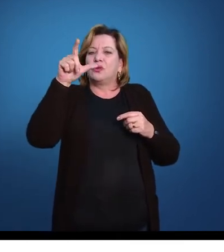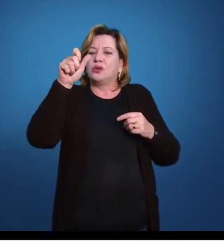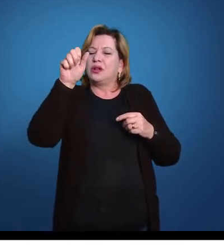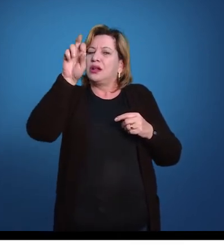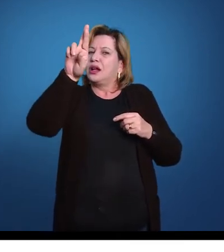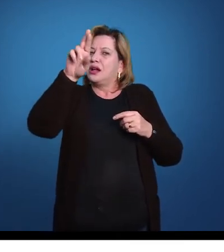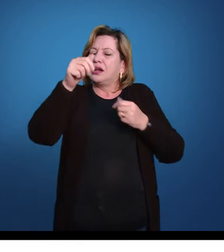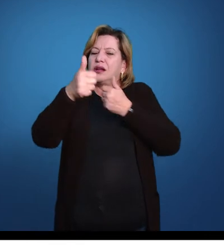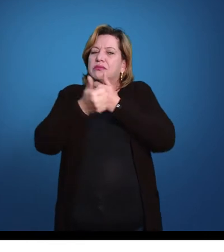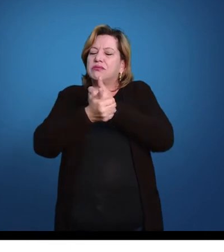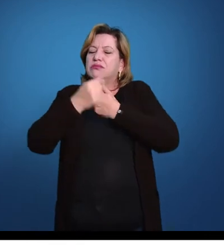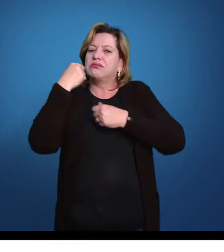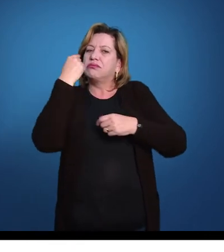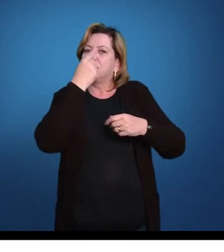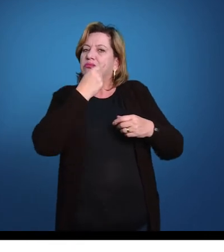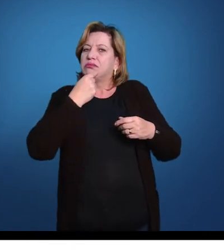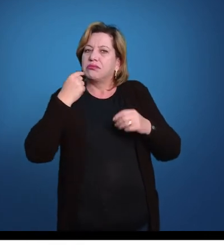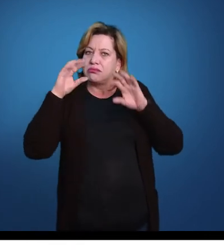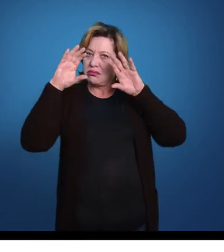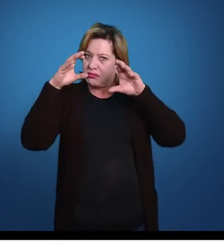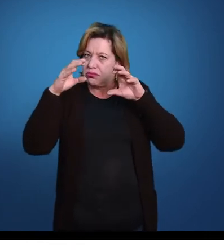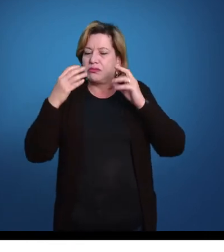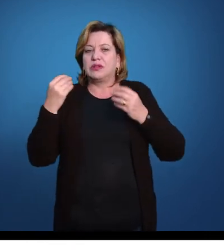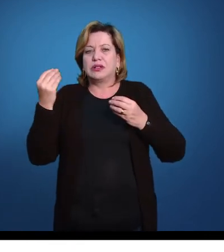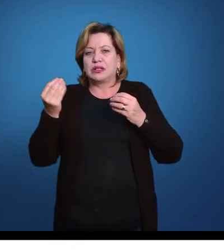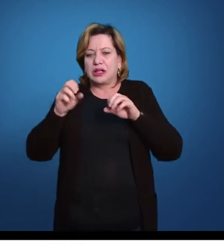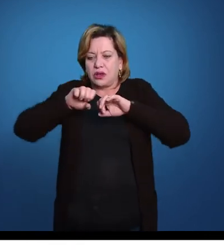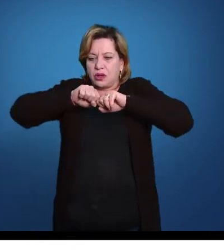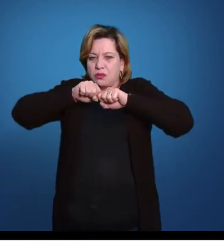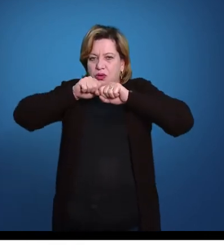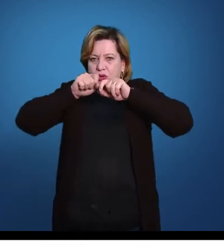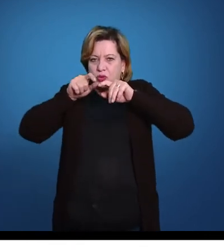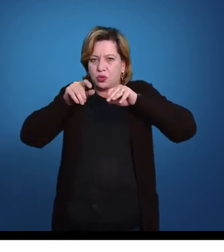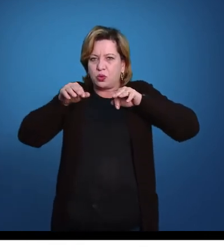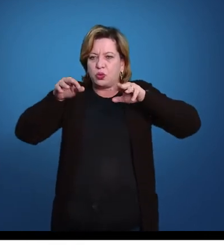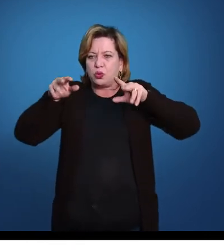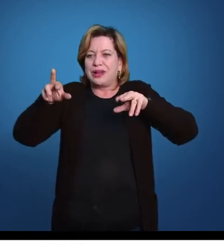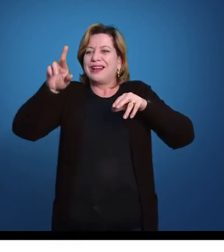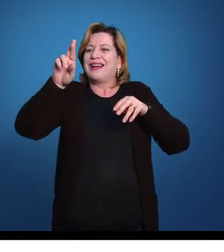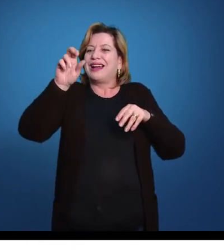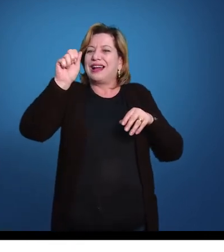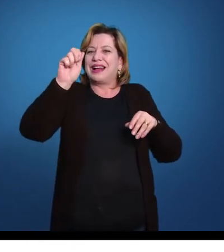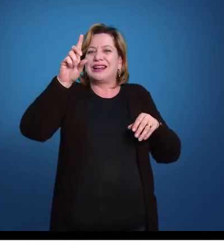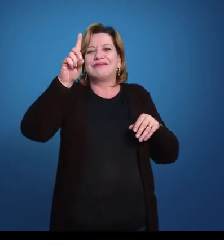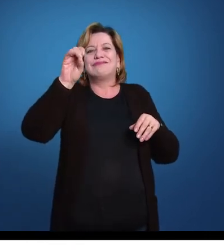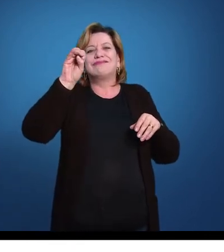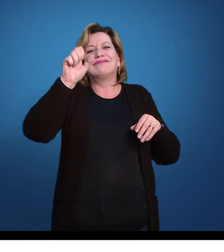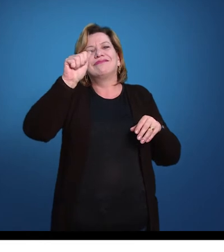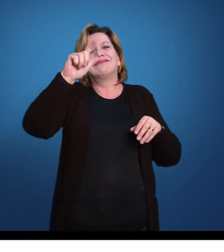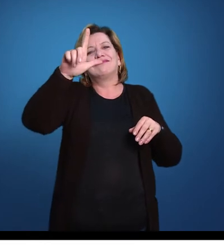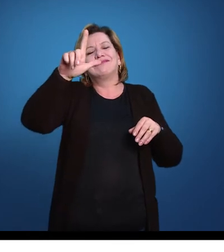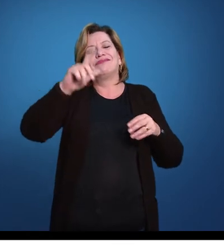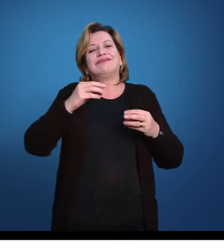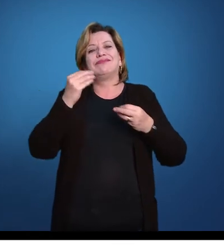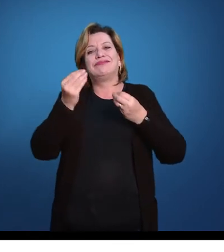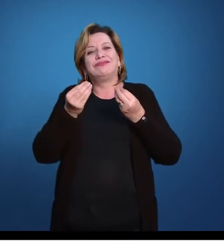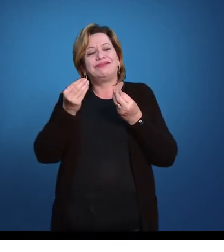Esse canal circular, desemboca em canais radiais, então, que são os raios, radiais, os raios